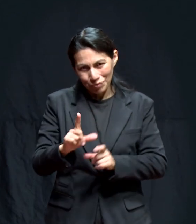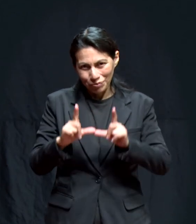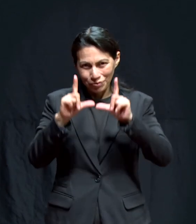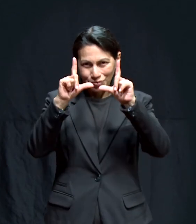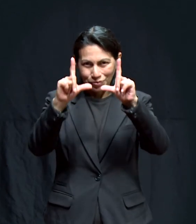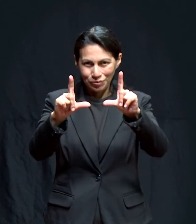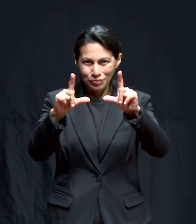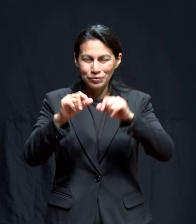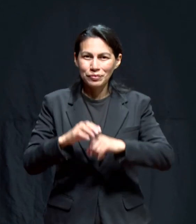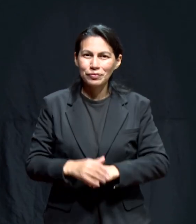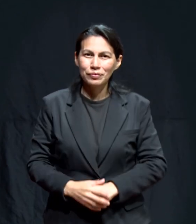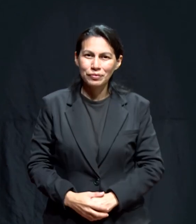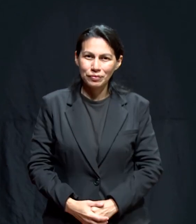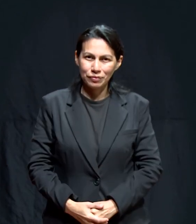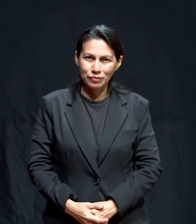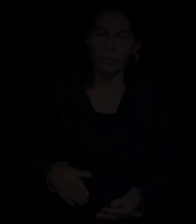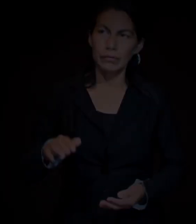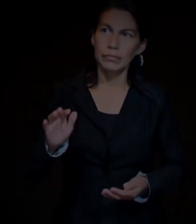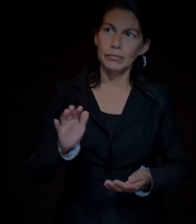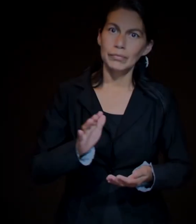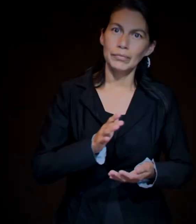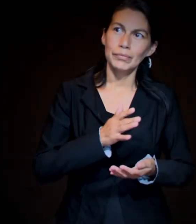ti escuchemos